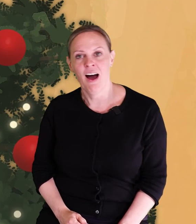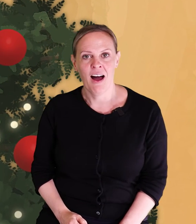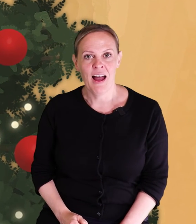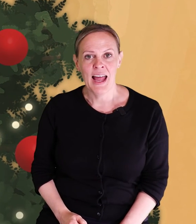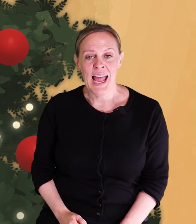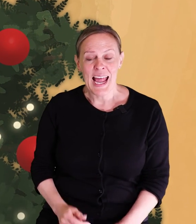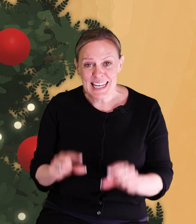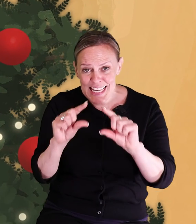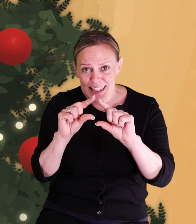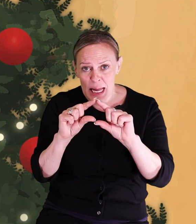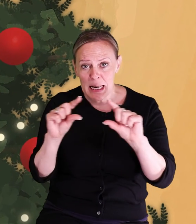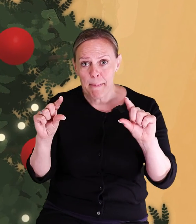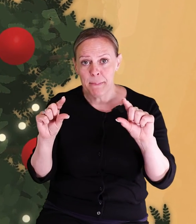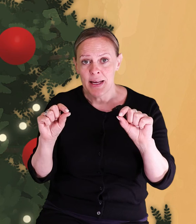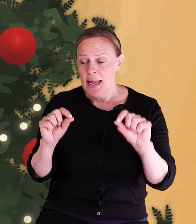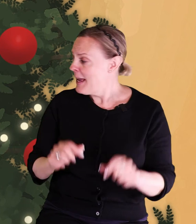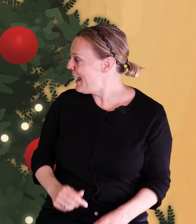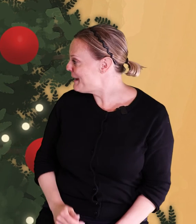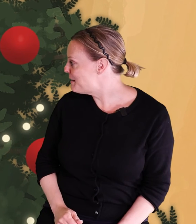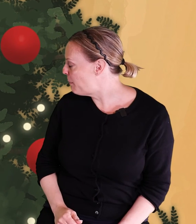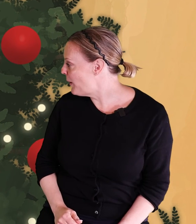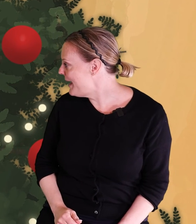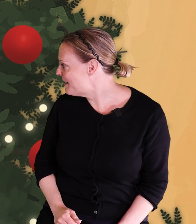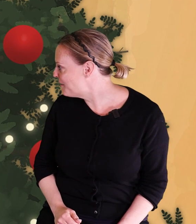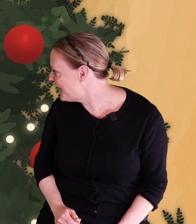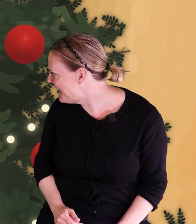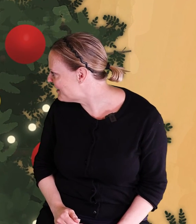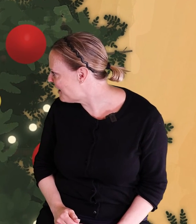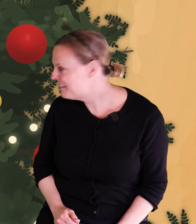en liten lapp hänga på en av grenarna.